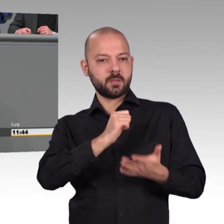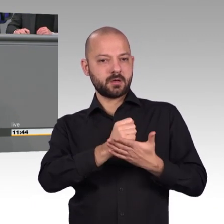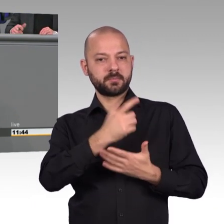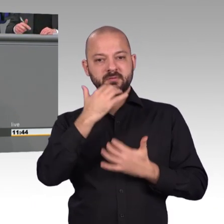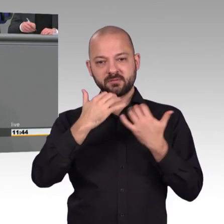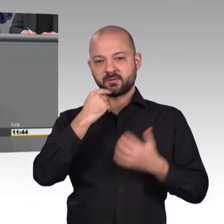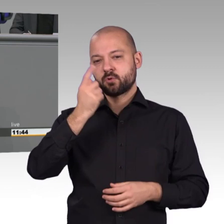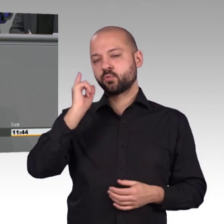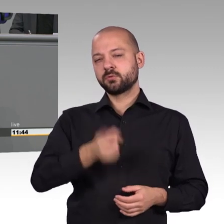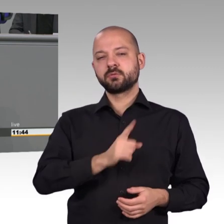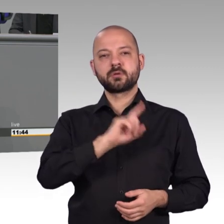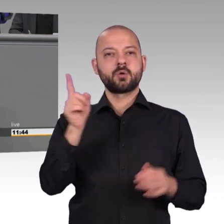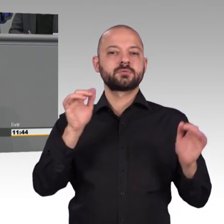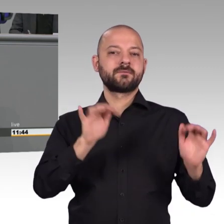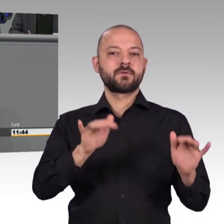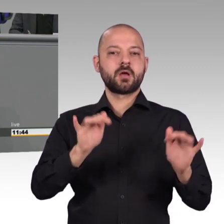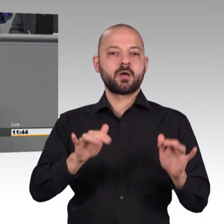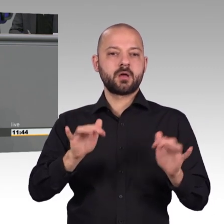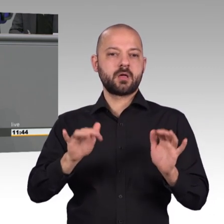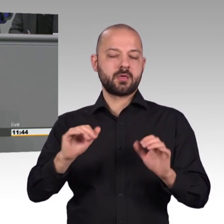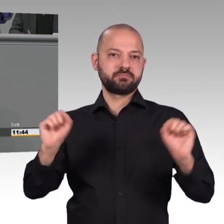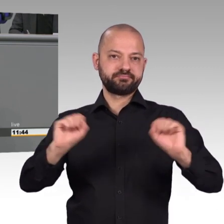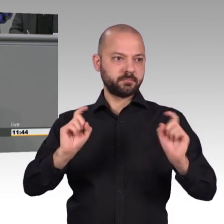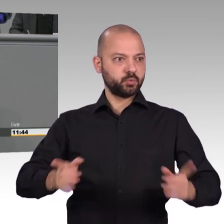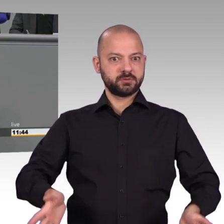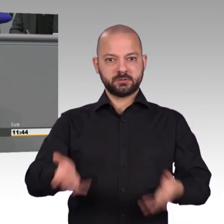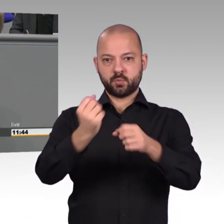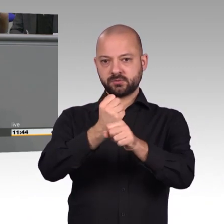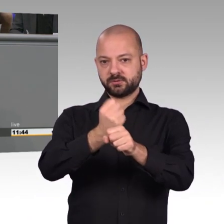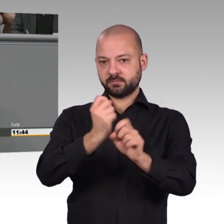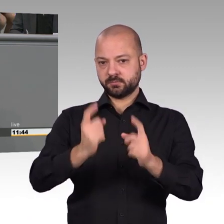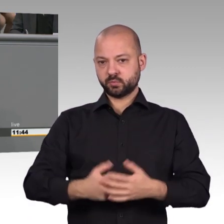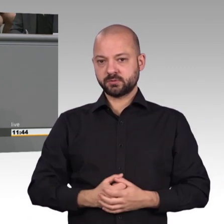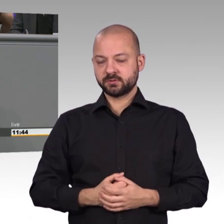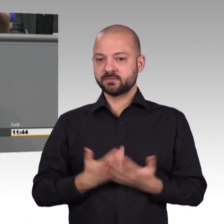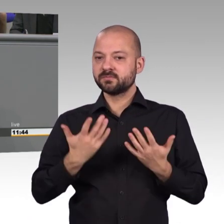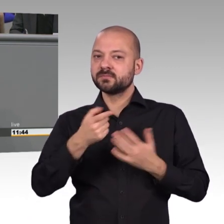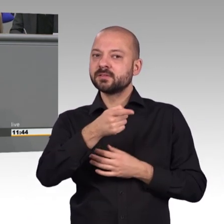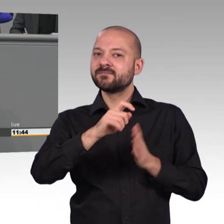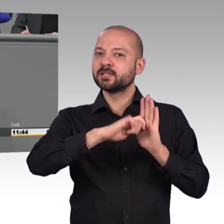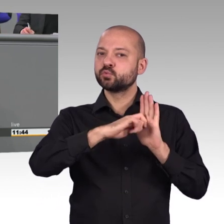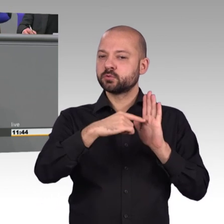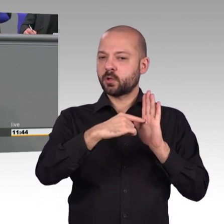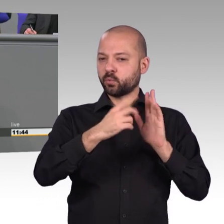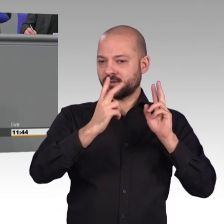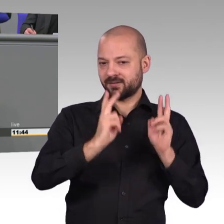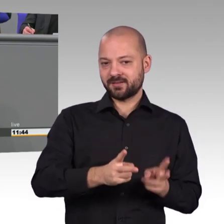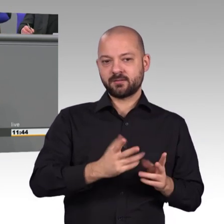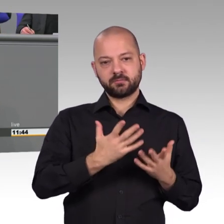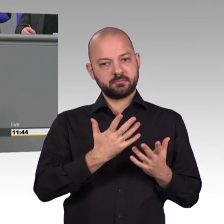Es sollte schon noch unterschieden werden, ob jemand niedliche Videos, beispielsweise von Katzenbabys, hochlädt oder ob er gerade ein Aktienpaket